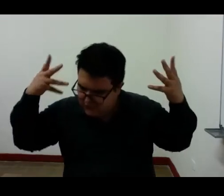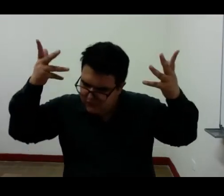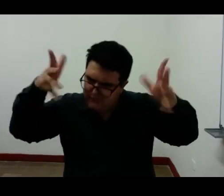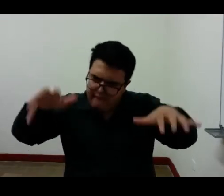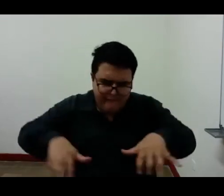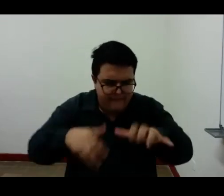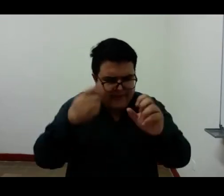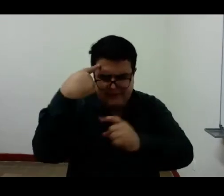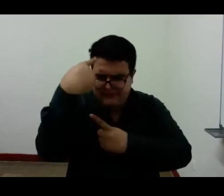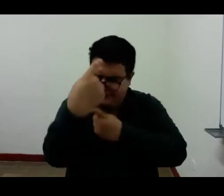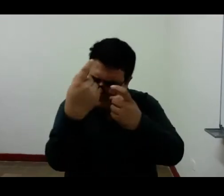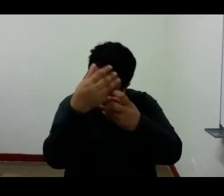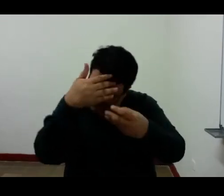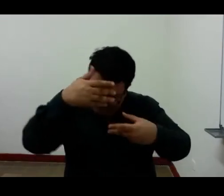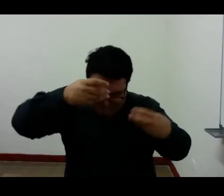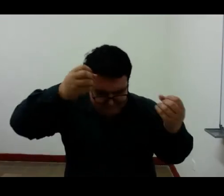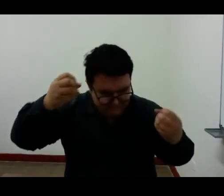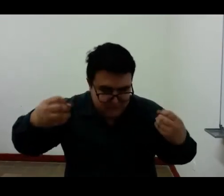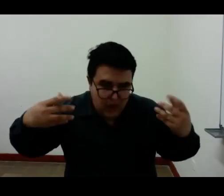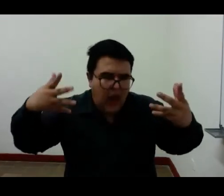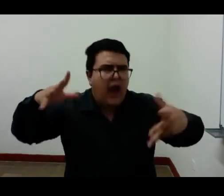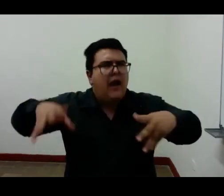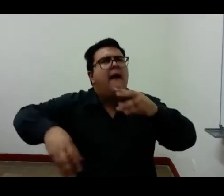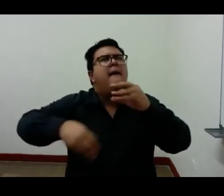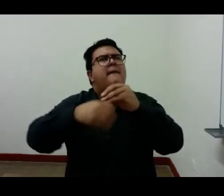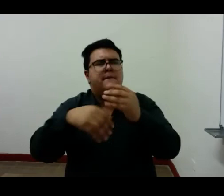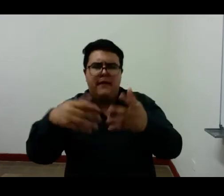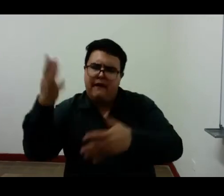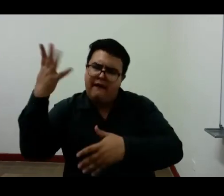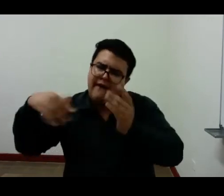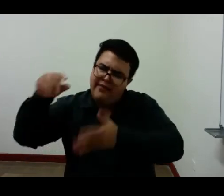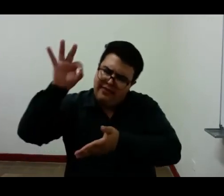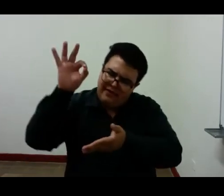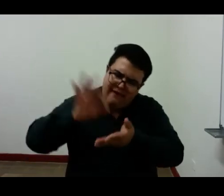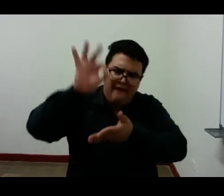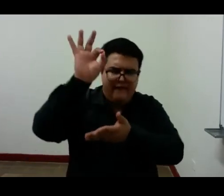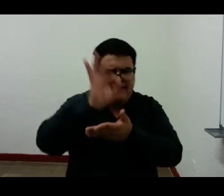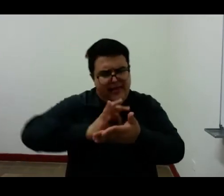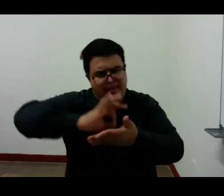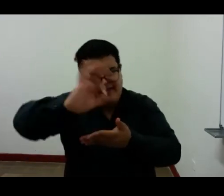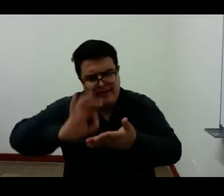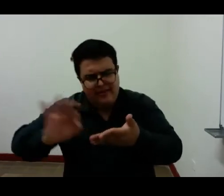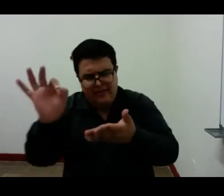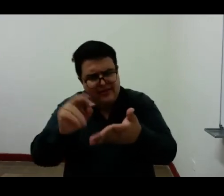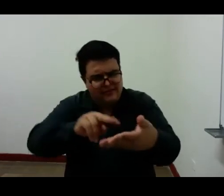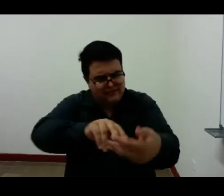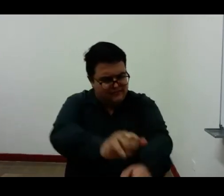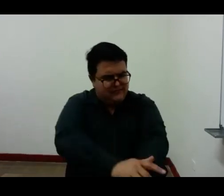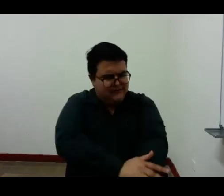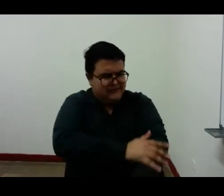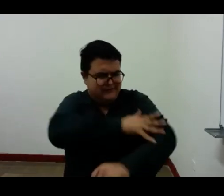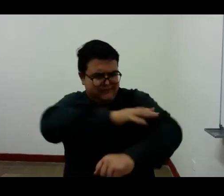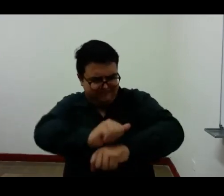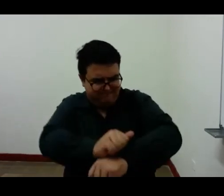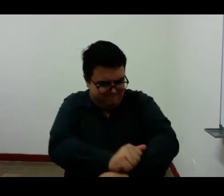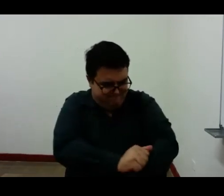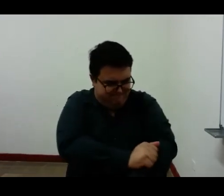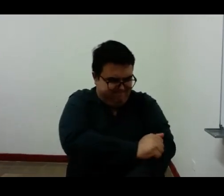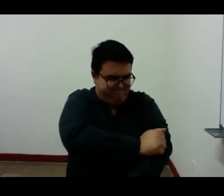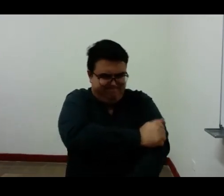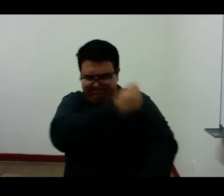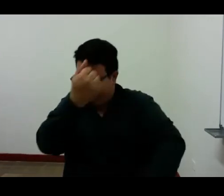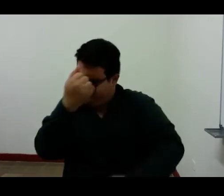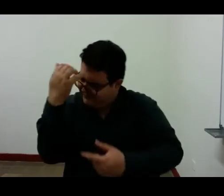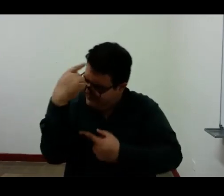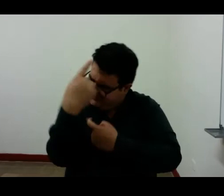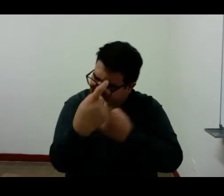y raspar la tinta con que me pintaron los sentidos de desencajonar mis emociones